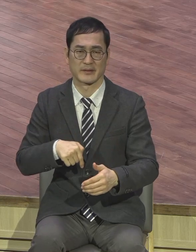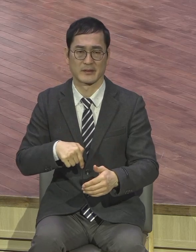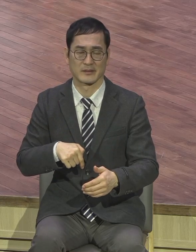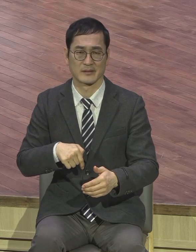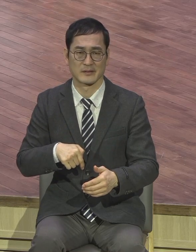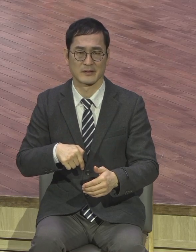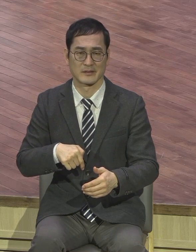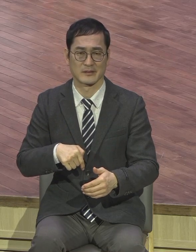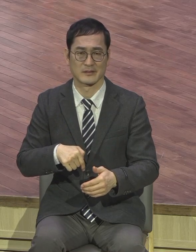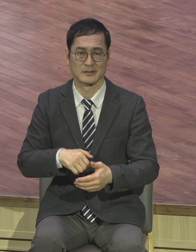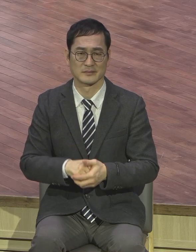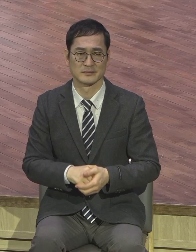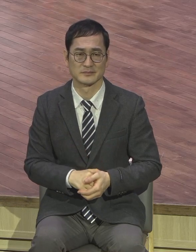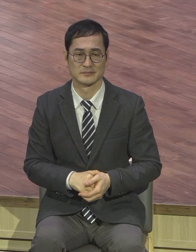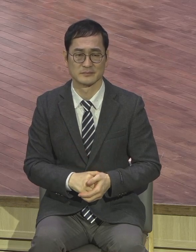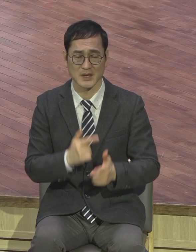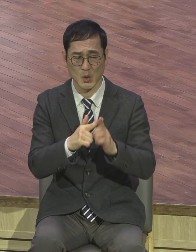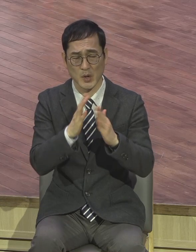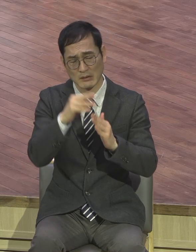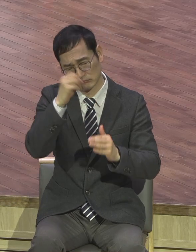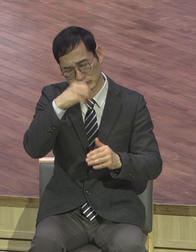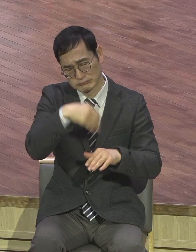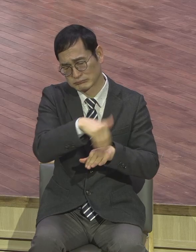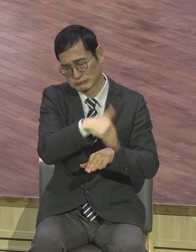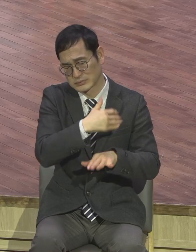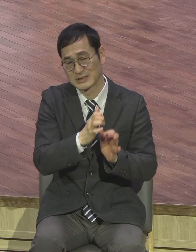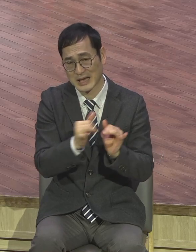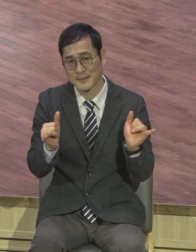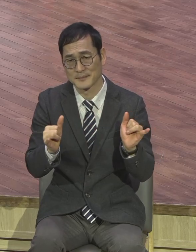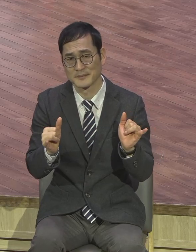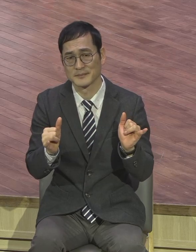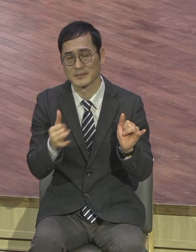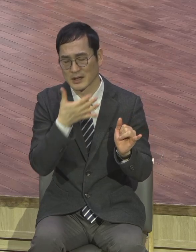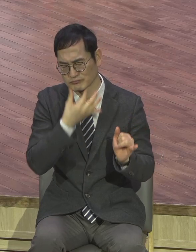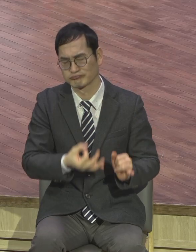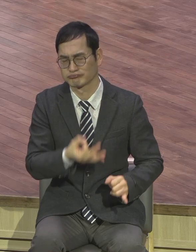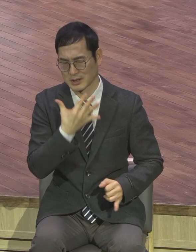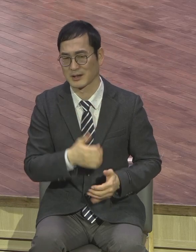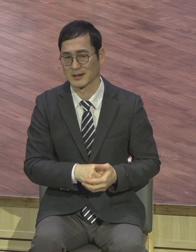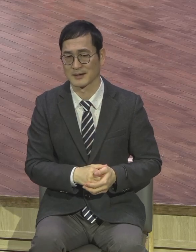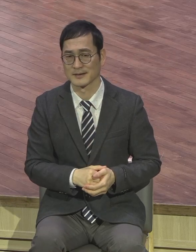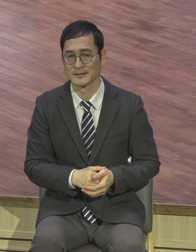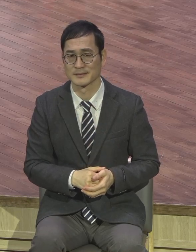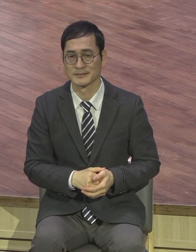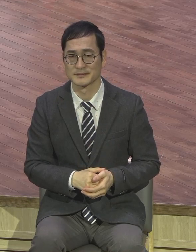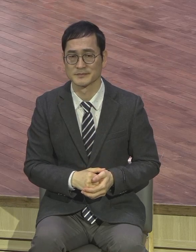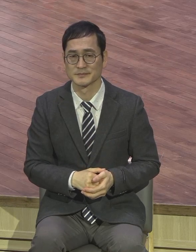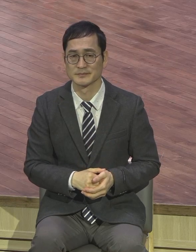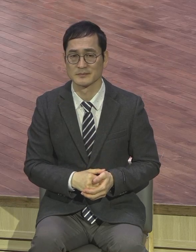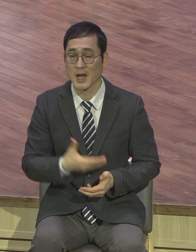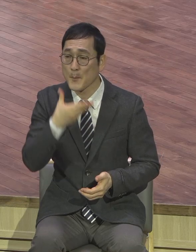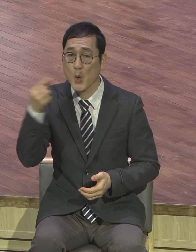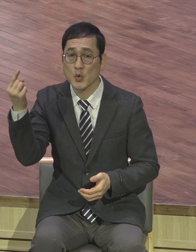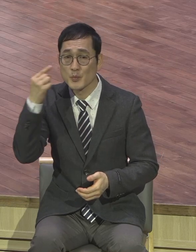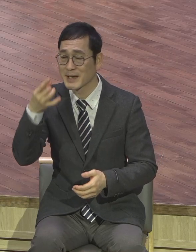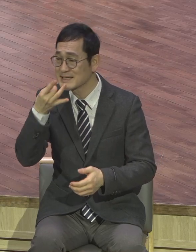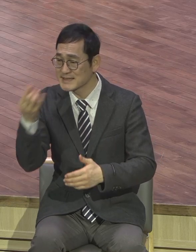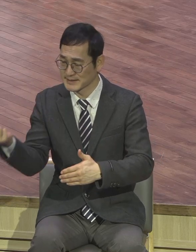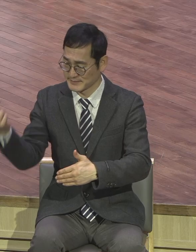종교인들, 불친자들 거의 다 그래요. 복음에 씨가 뿌려지고 전파되어야 허가 문화가 무너지고